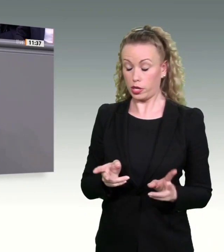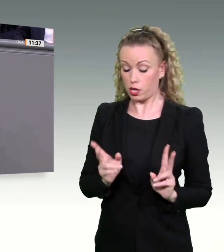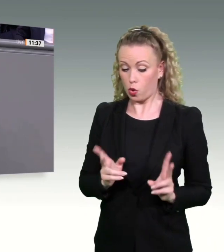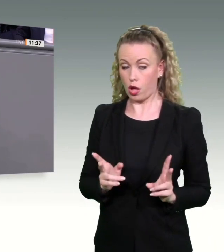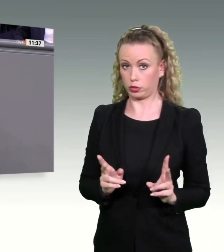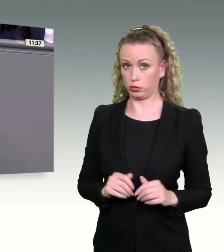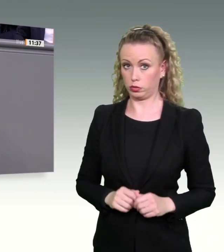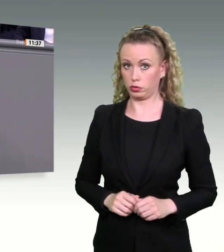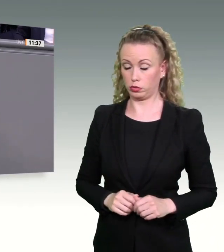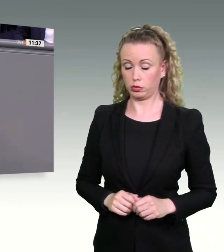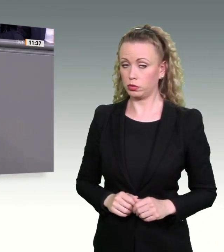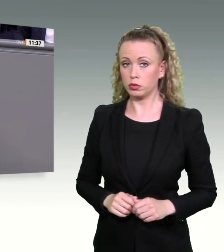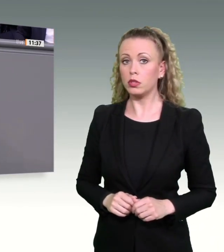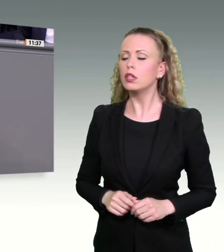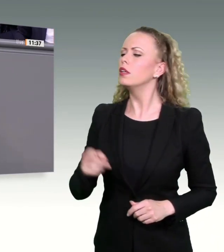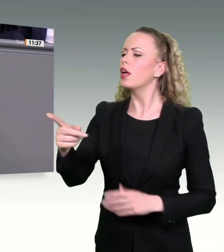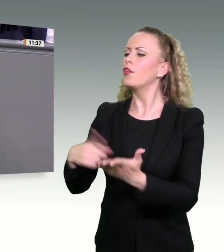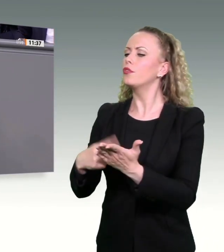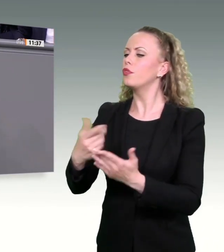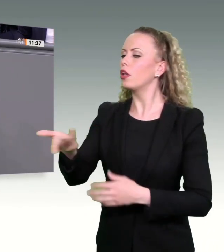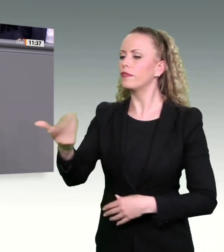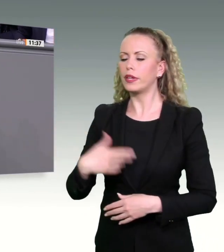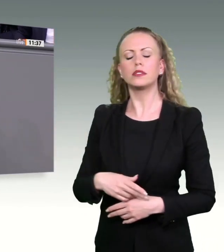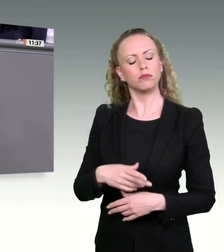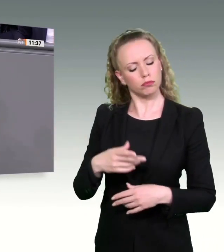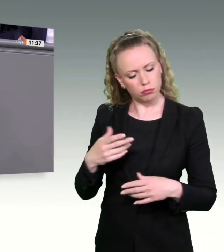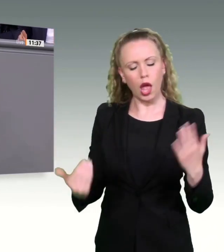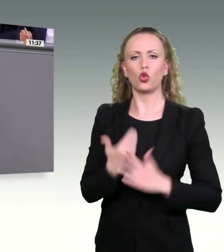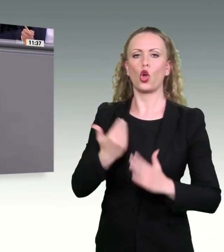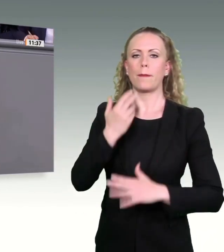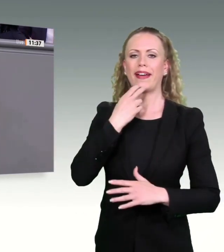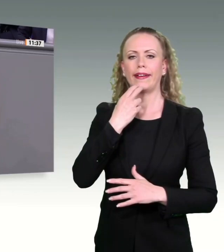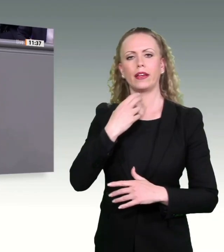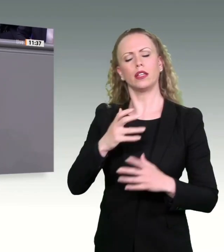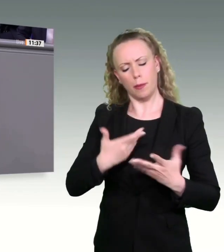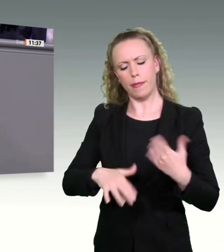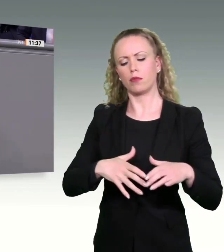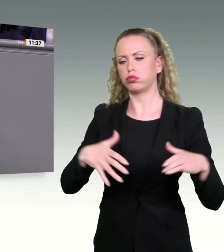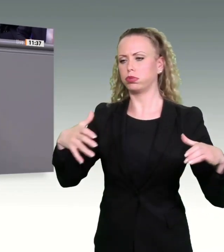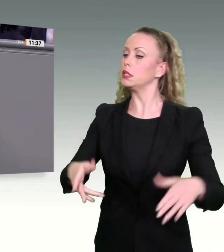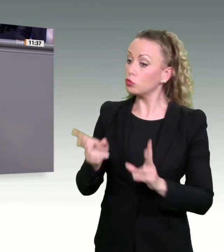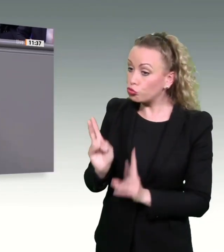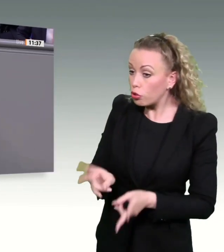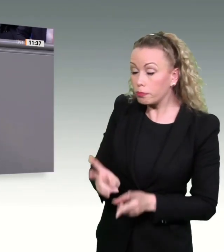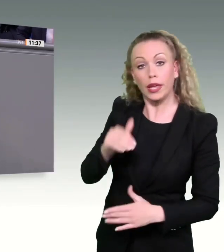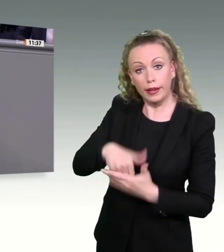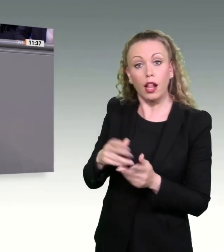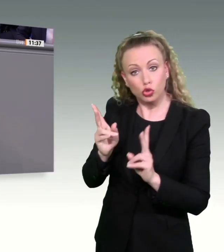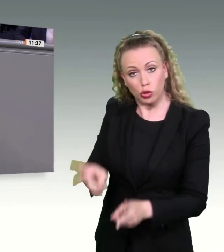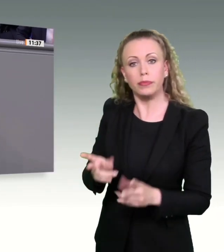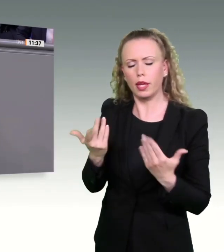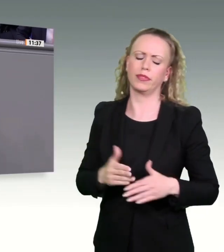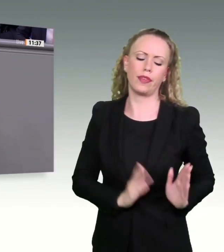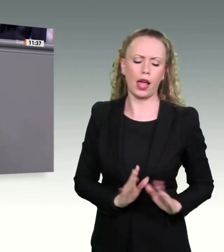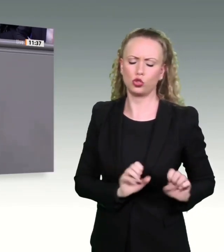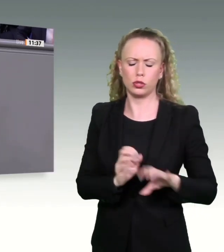Sie fordern richtigerweise den schnellen Ausbau erneuerbarer Energien. Ich lasse jetzt die Mängelartenschutz, ist alles schon gesagt, dann lasse ich weg. Die Energiewende war in